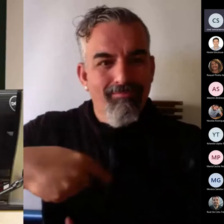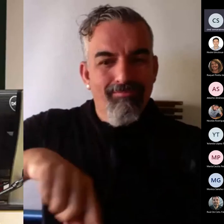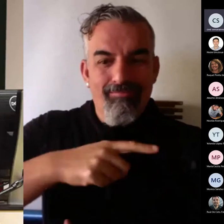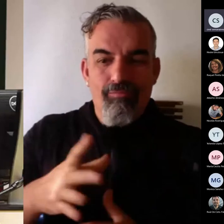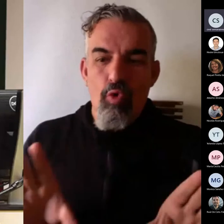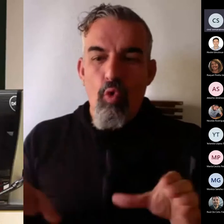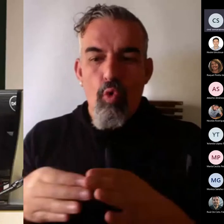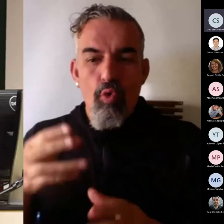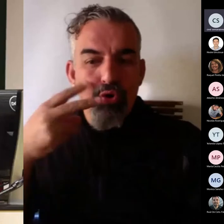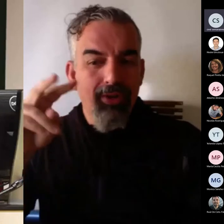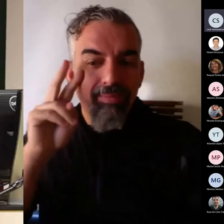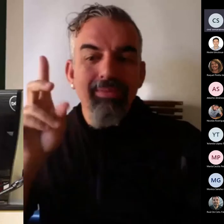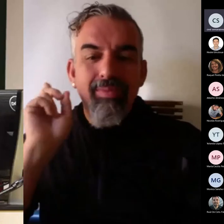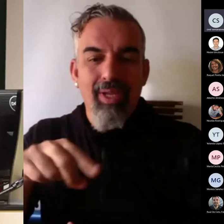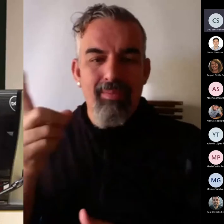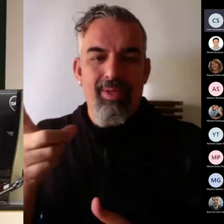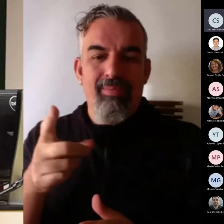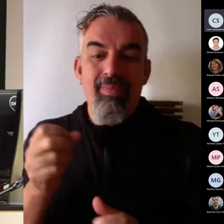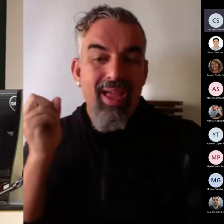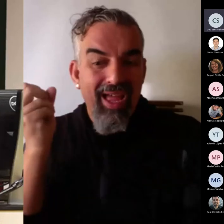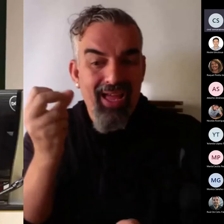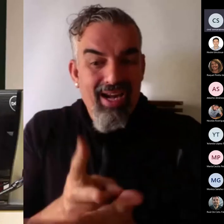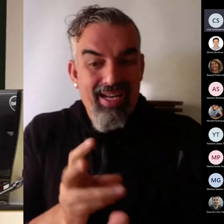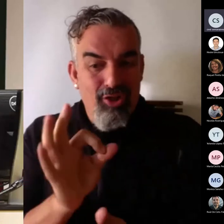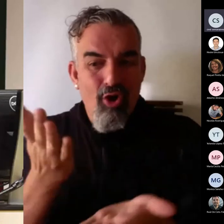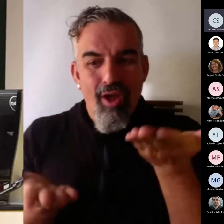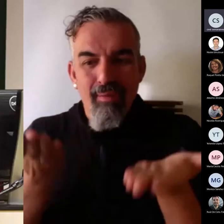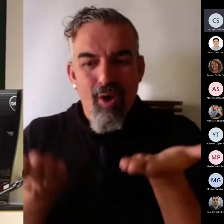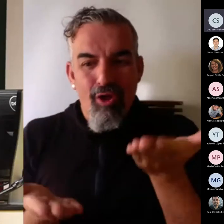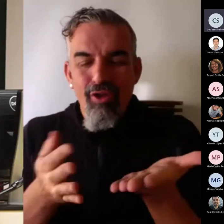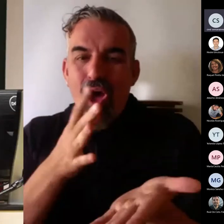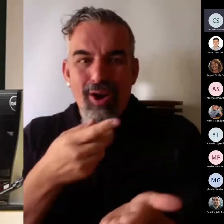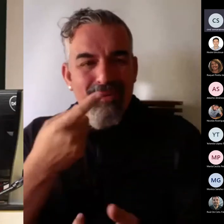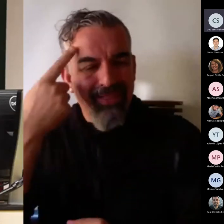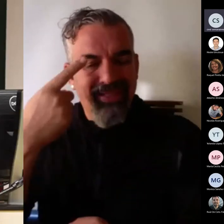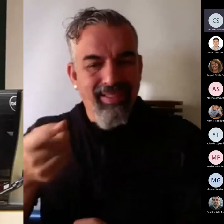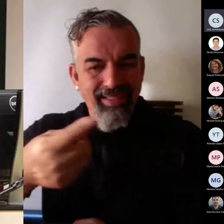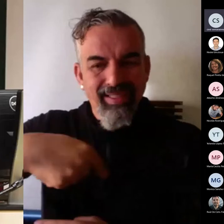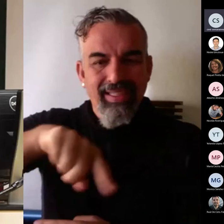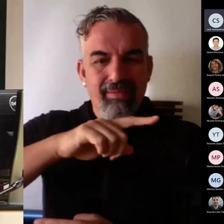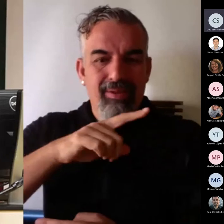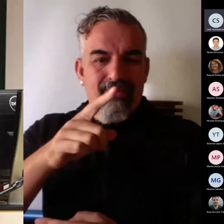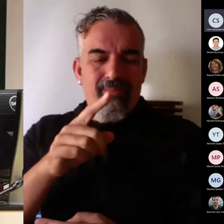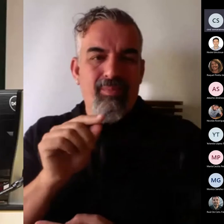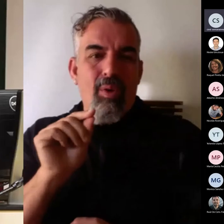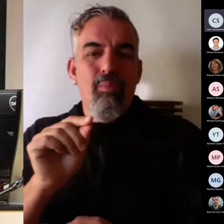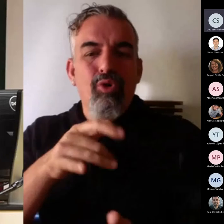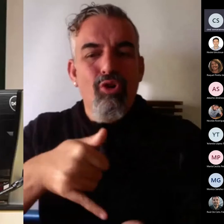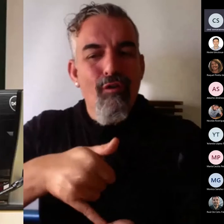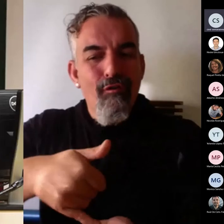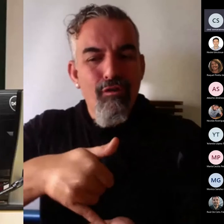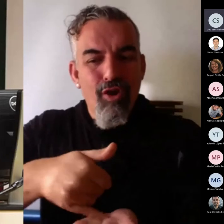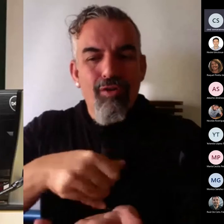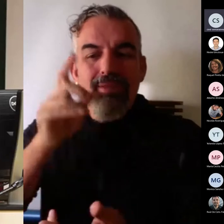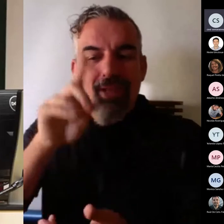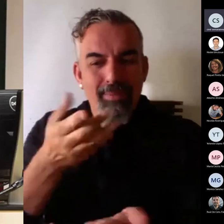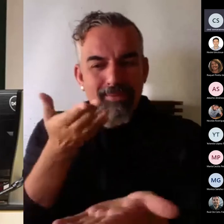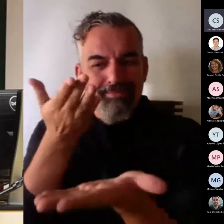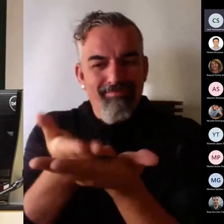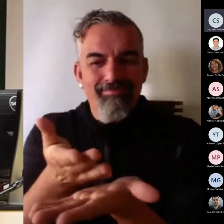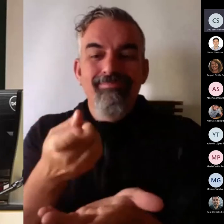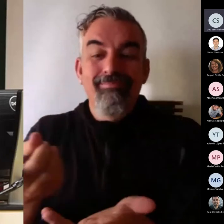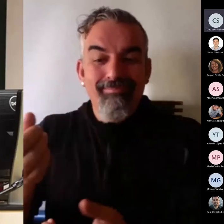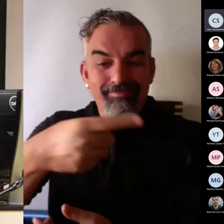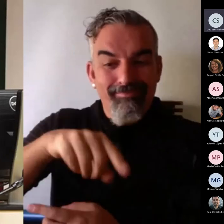puntos débiles de estos retos de la evaluación y, además, les hemos pedido que nos den ideas prácticas y que